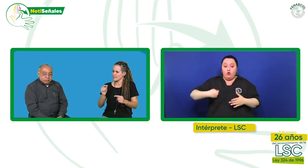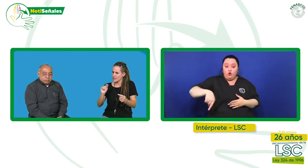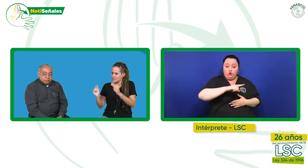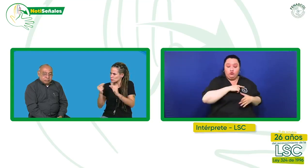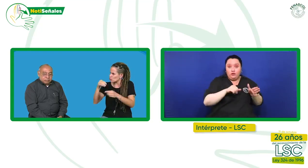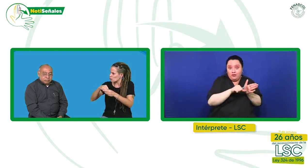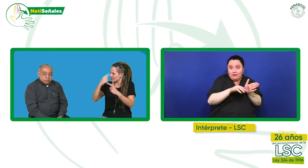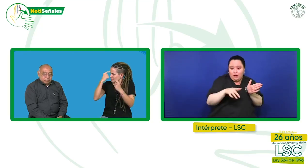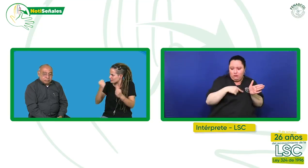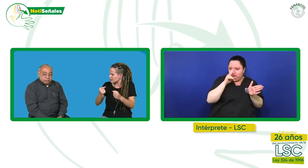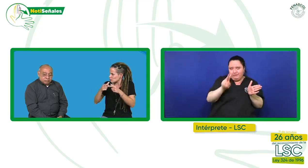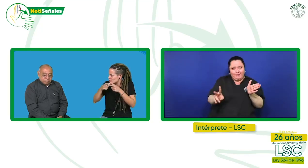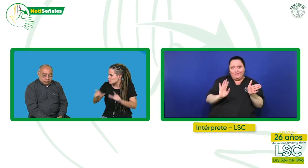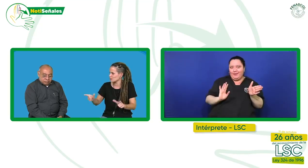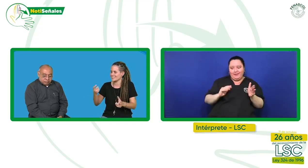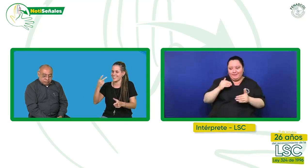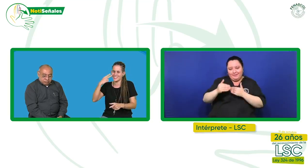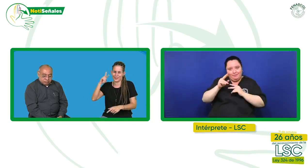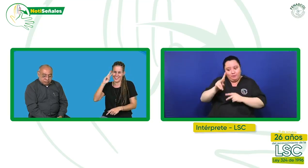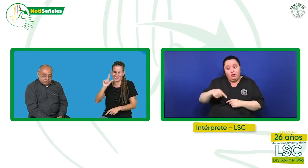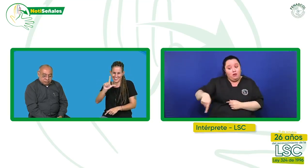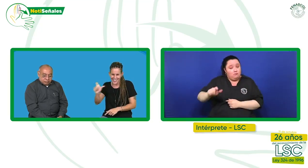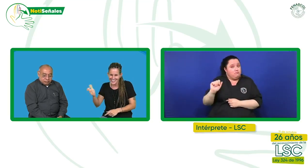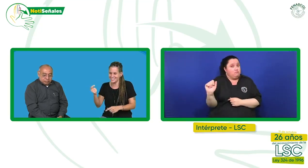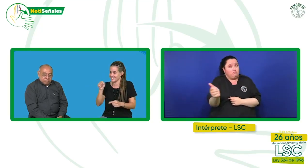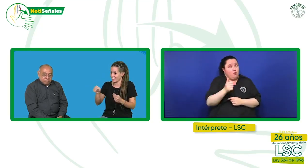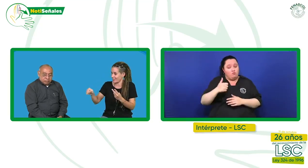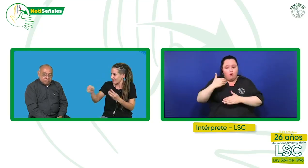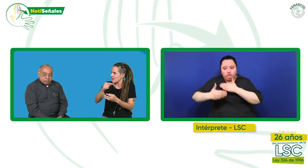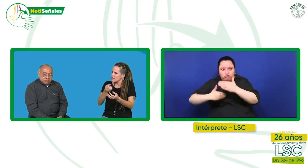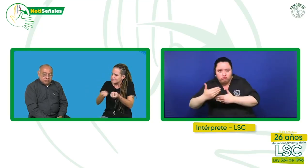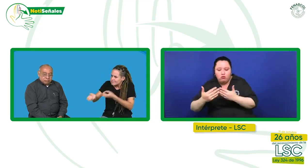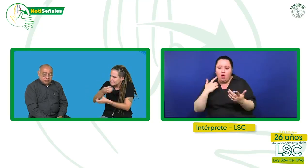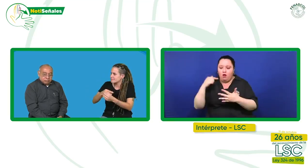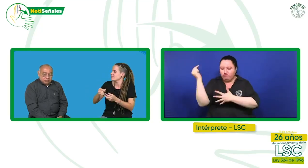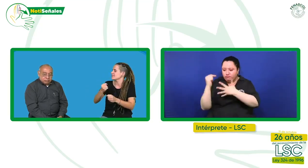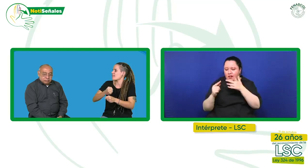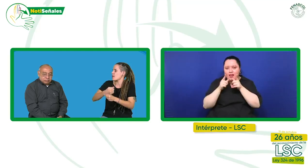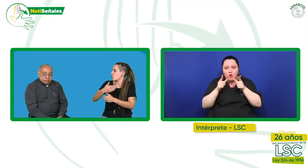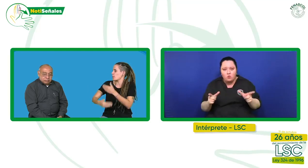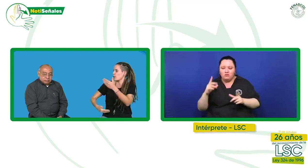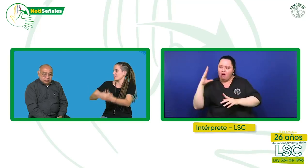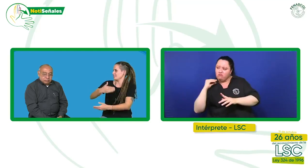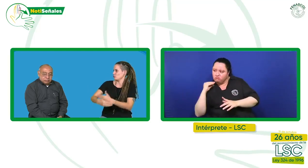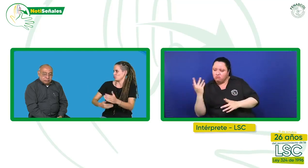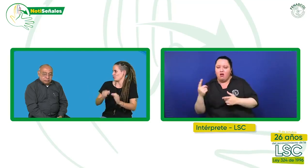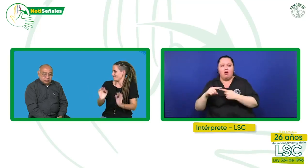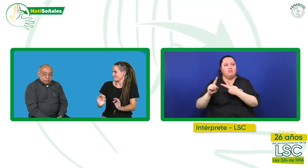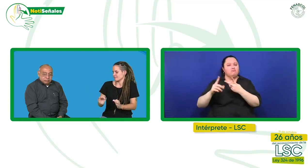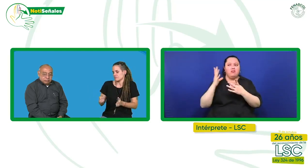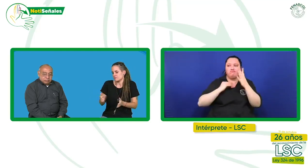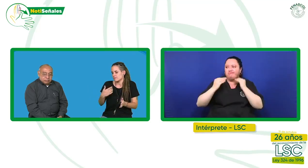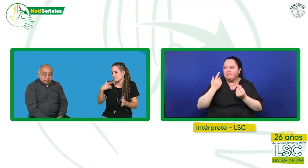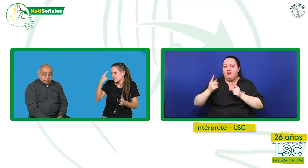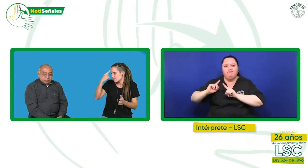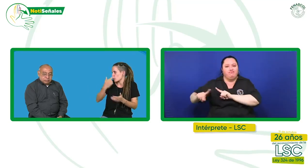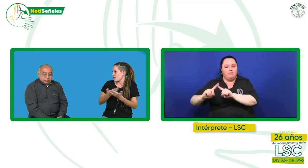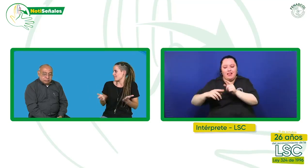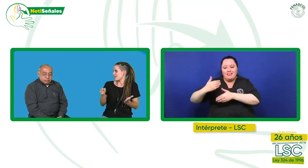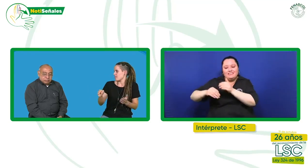tenemos que respetarlo. Ellos han sabido conjugar los criterios lingüísticos, la experiencia, las vivencias y el desarrollo y el